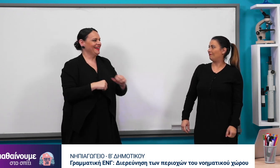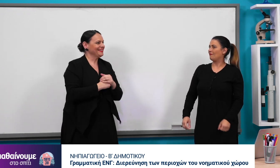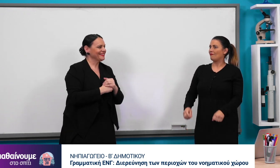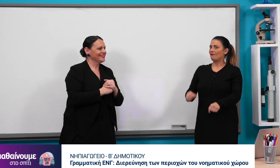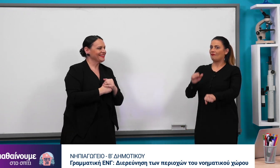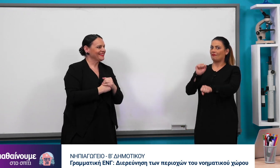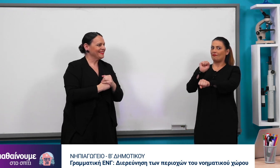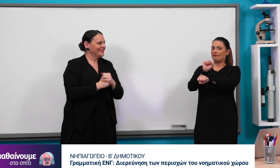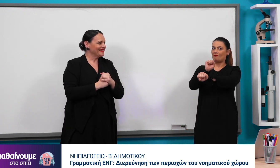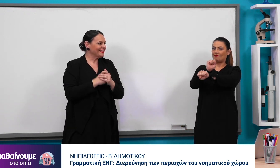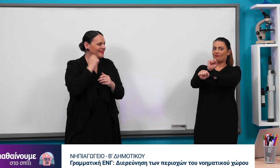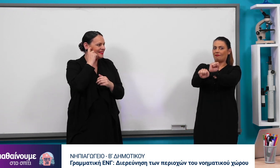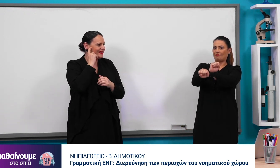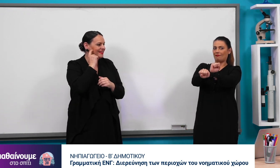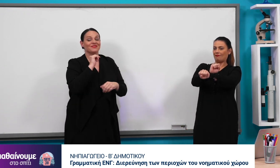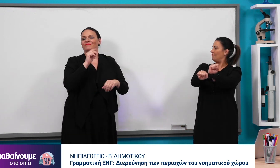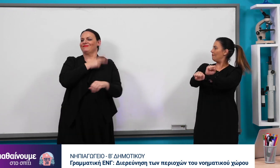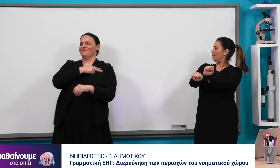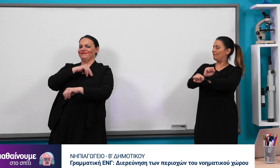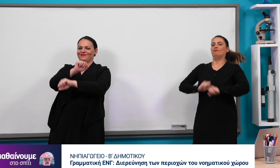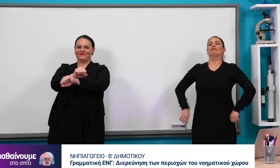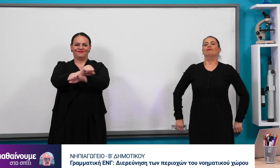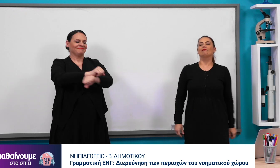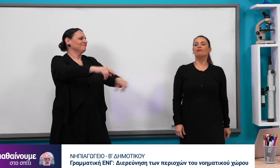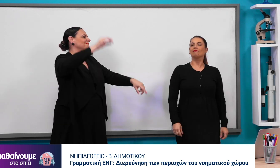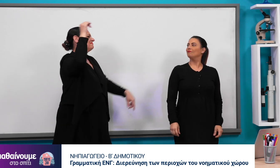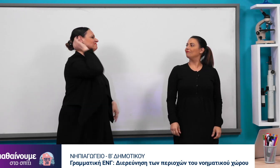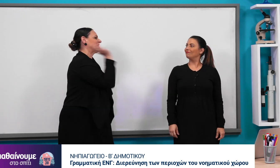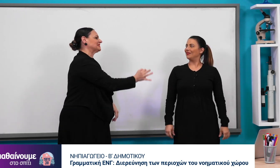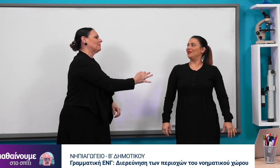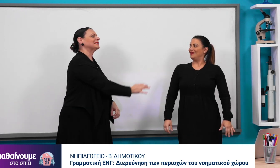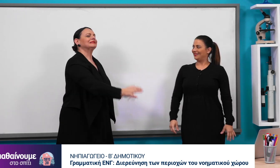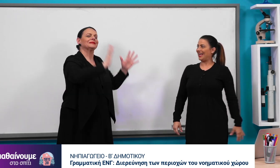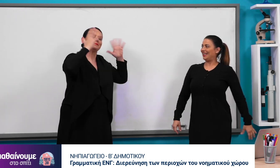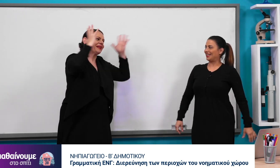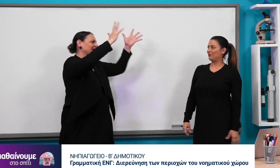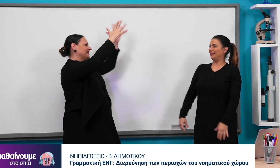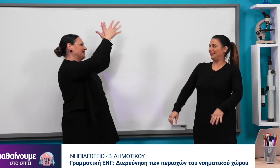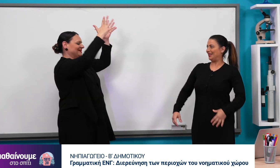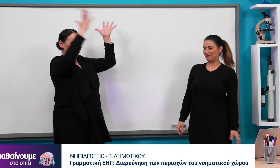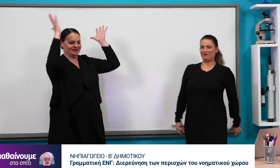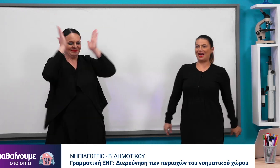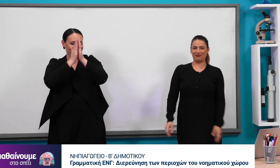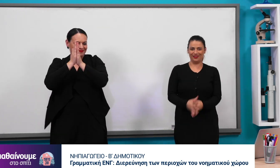Και κλωτσάω βέβαια. Και φυλακή. Τέλεια. Καταπληκτική είμαι. Μπράβο.